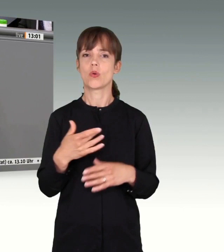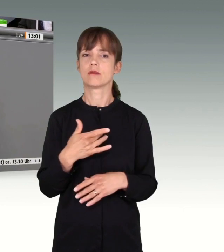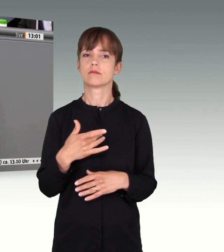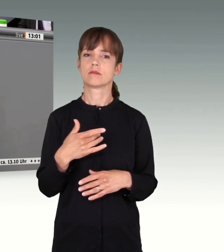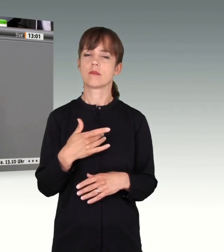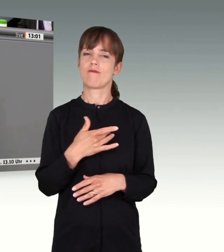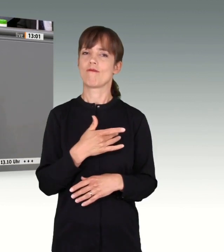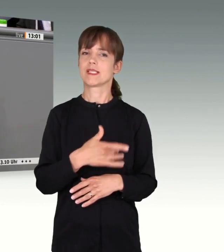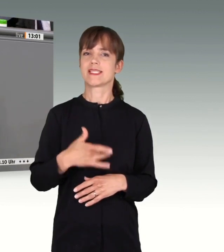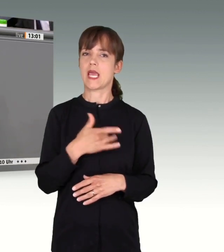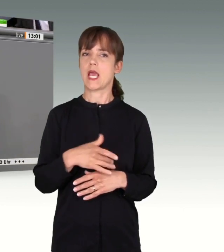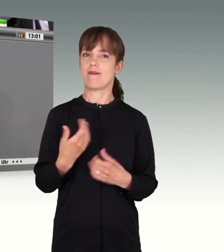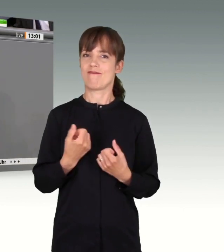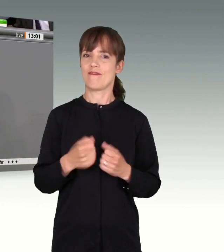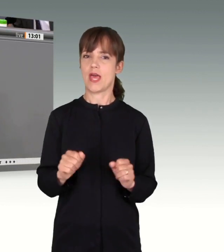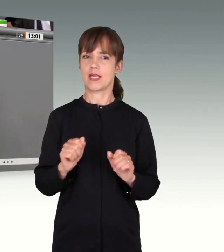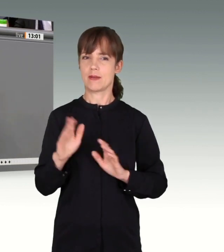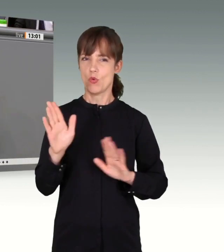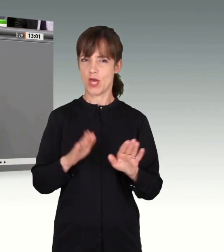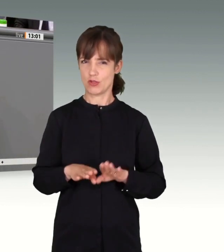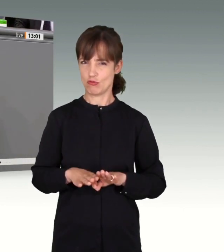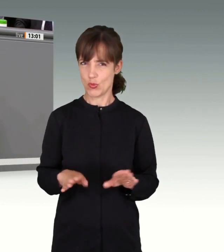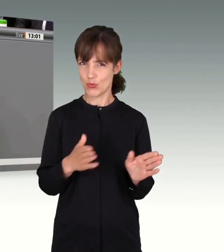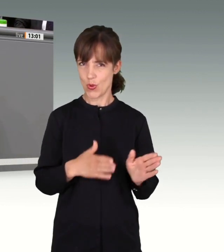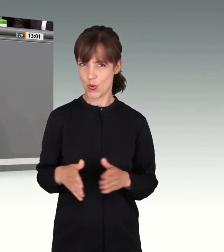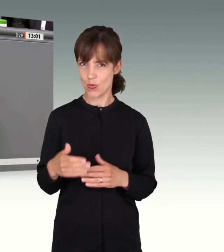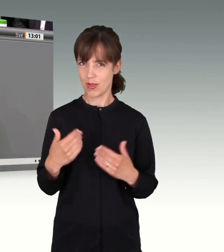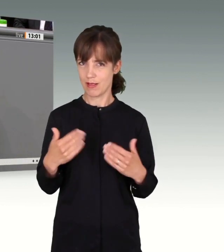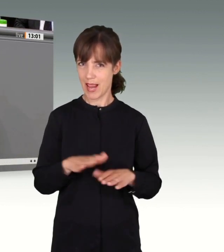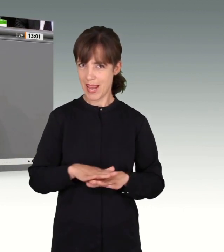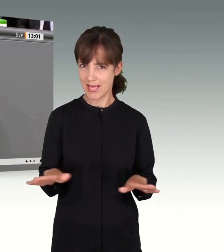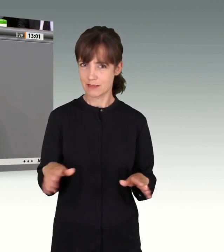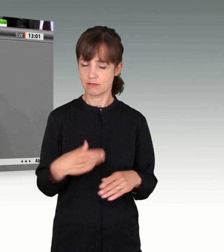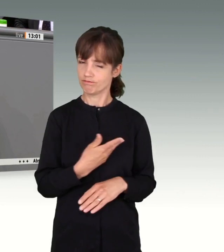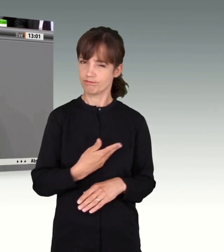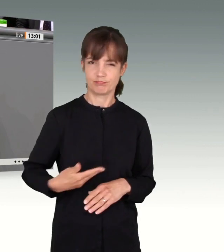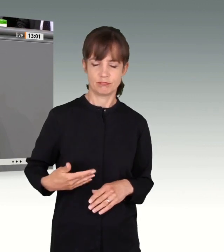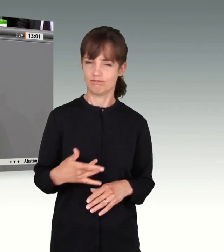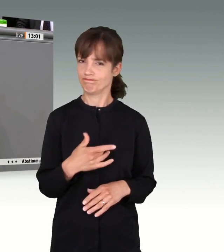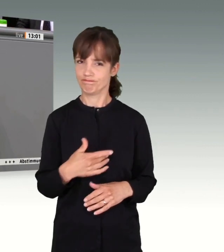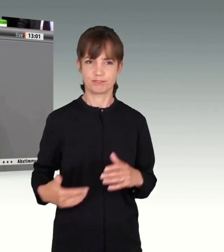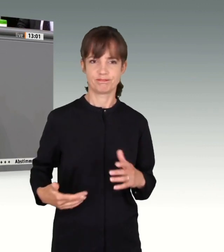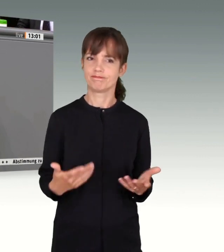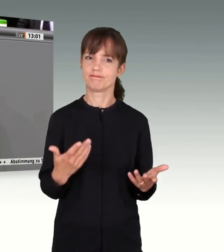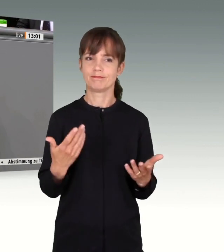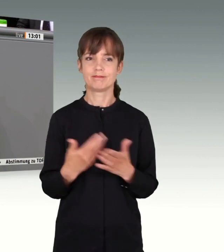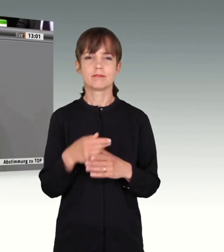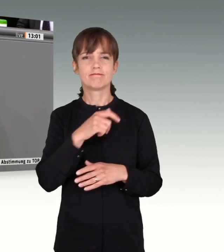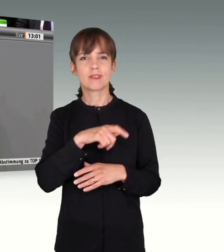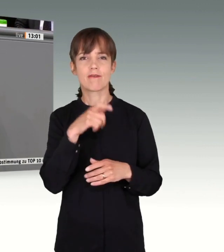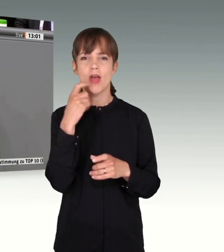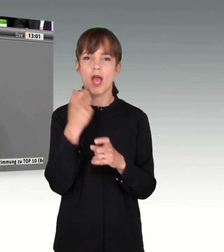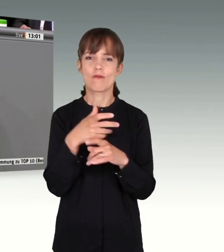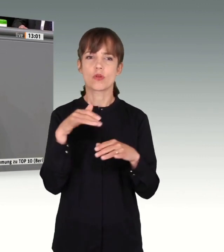Grundordnung dieses Landes. Menschen, die in Verantwortung stehen bei unseren Sicherheitsbehörden, in Ministerien und Parlamenten,